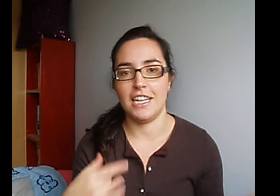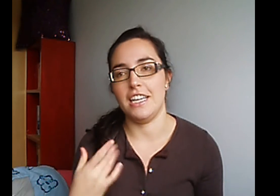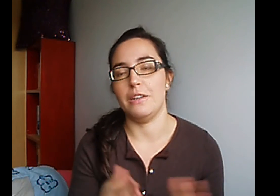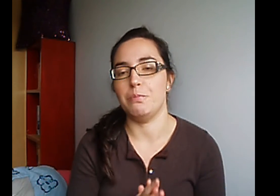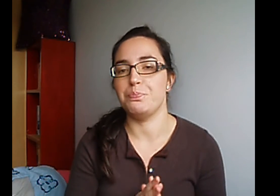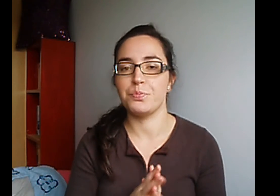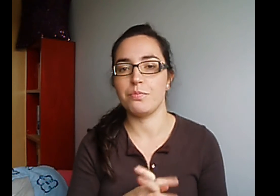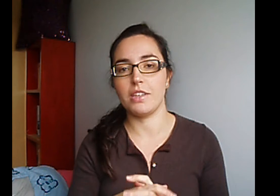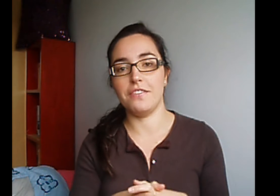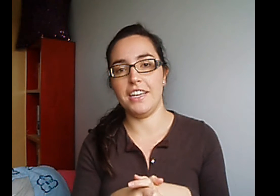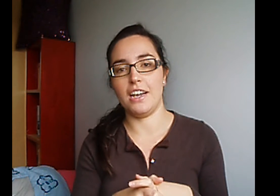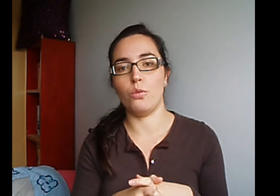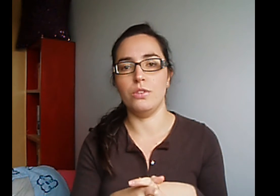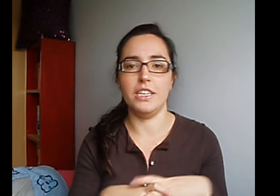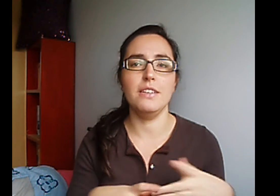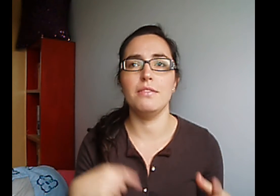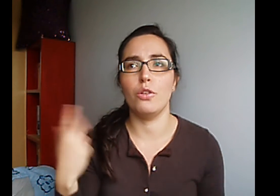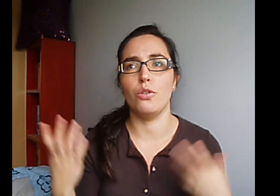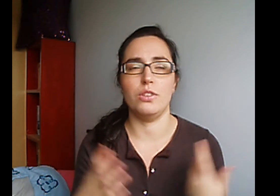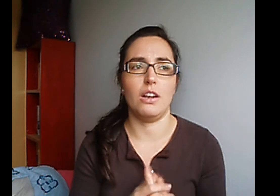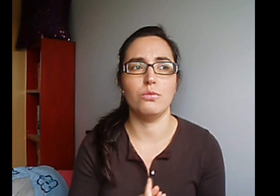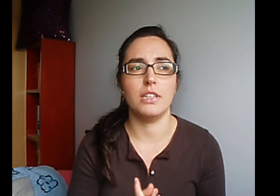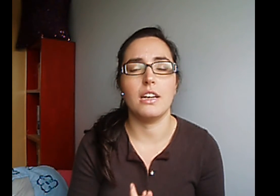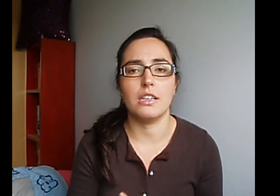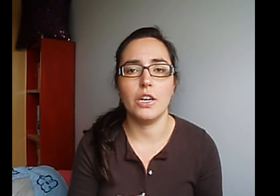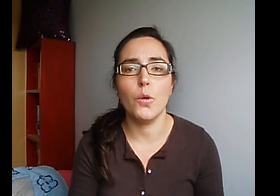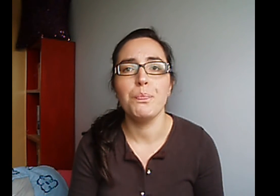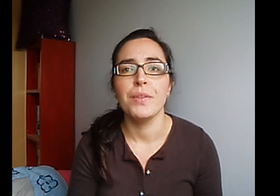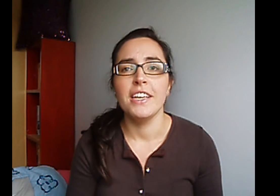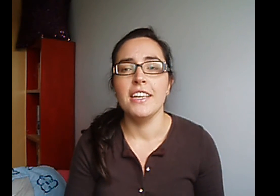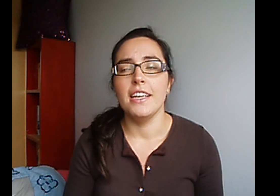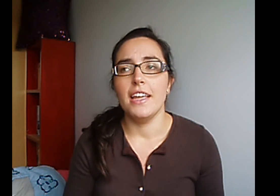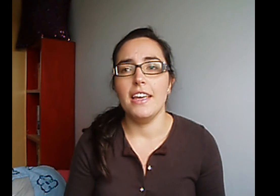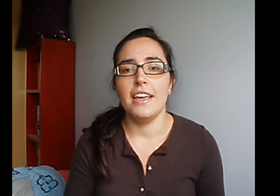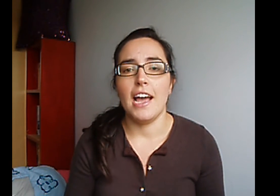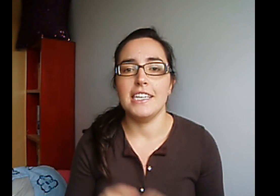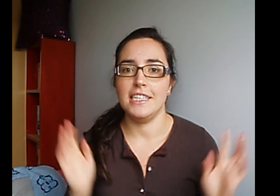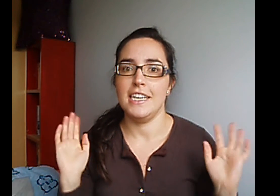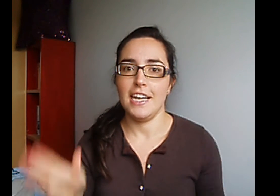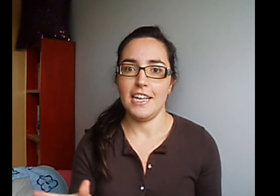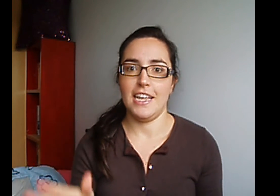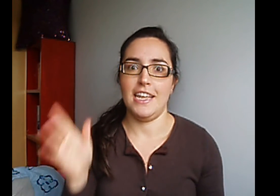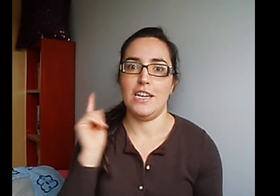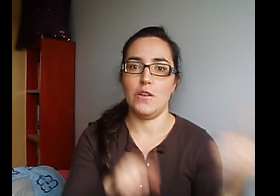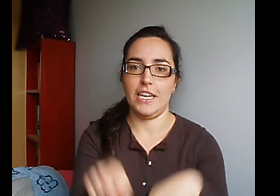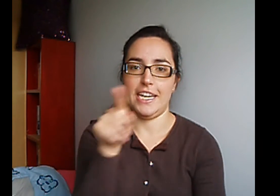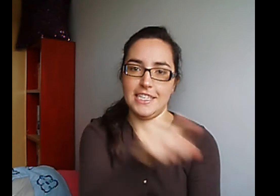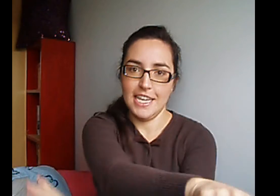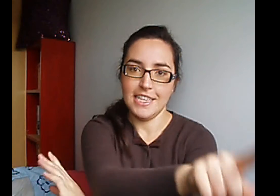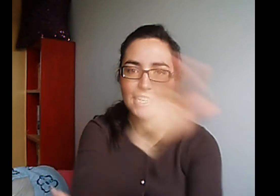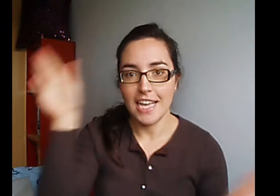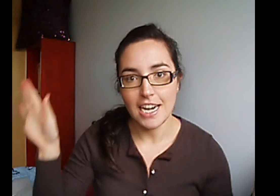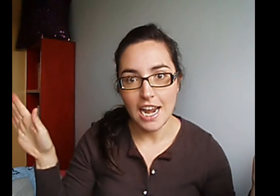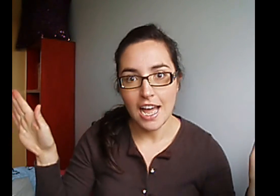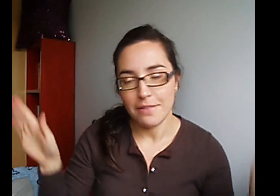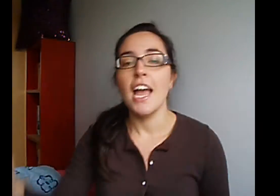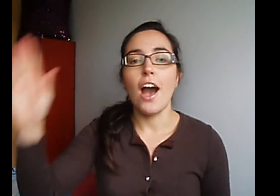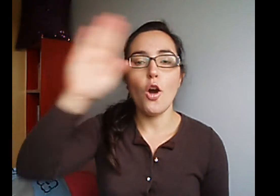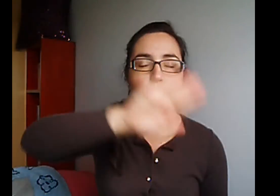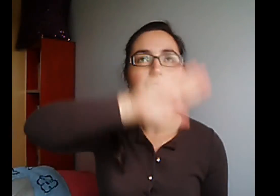de algún libro Y algún tab, creo Así que no dejéis de chequearla Otra